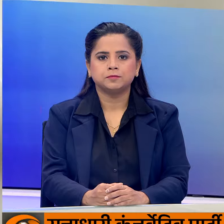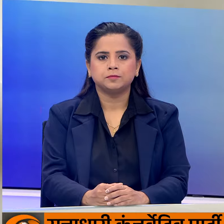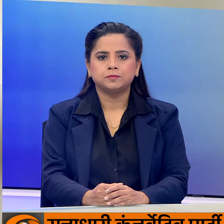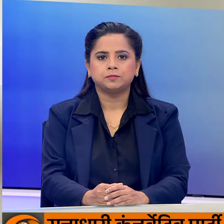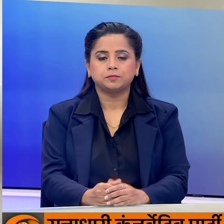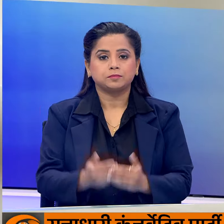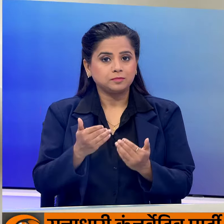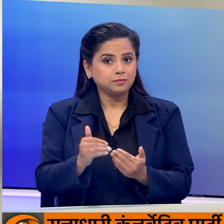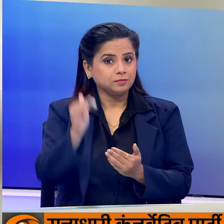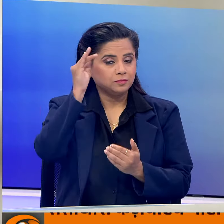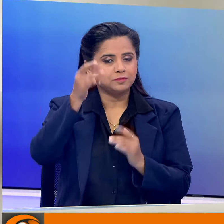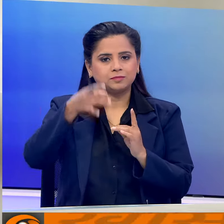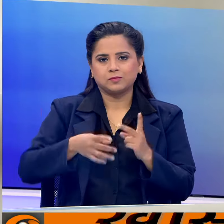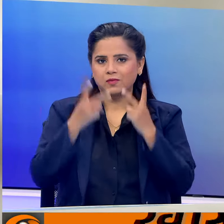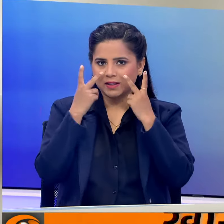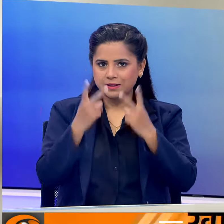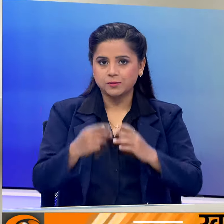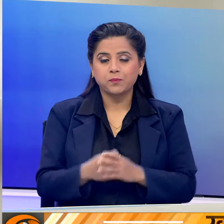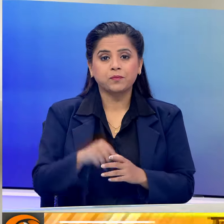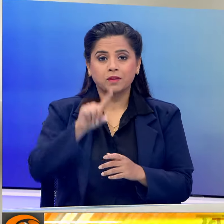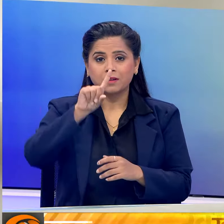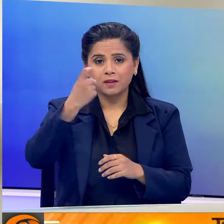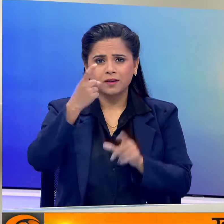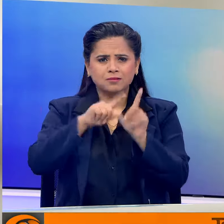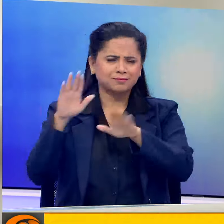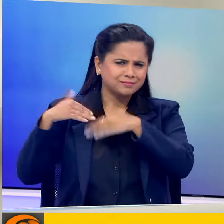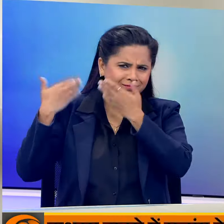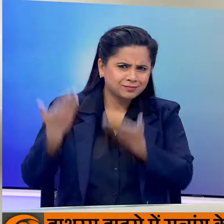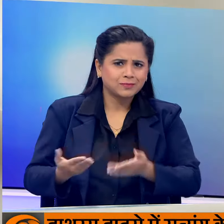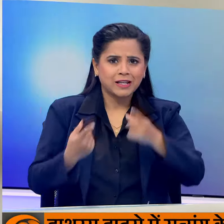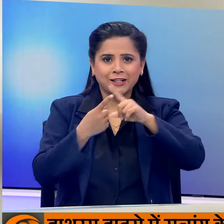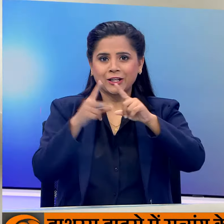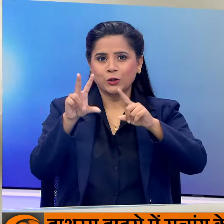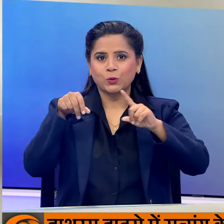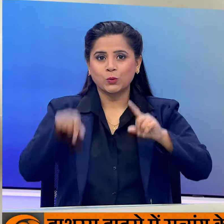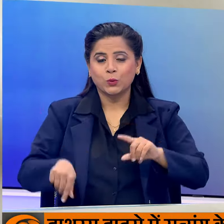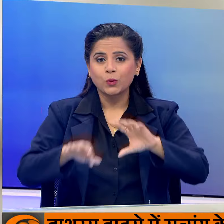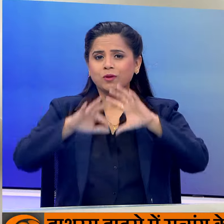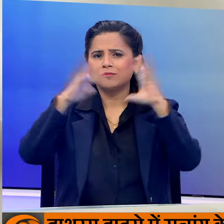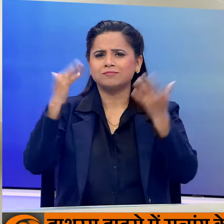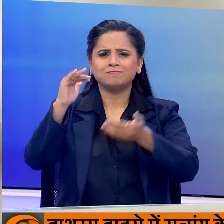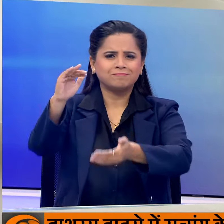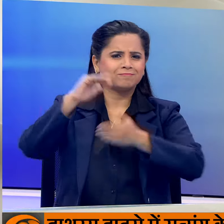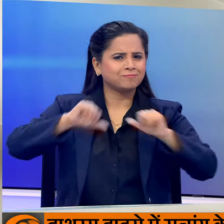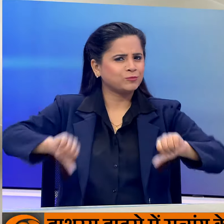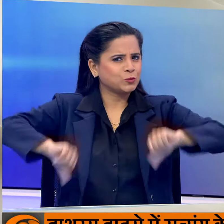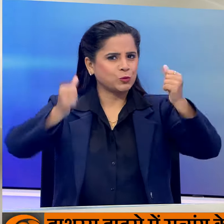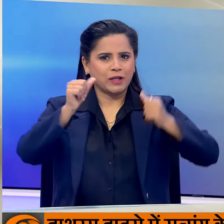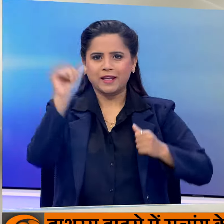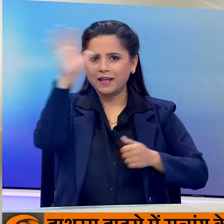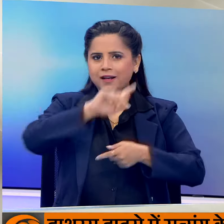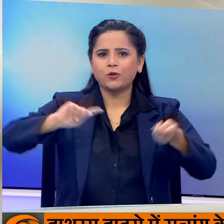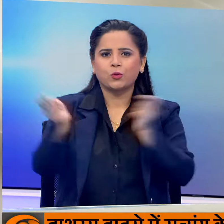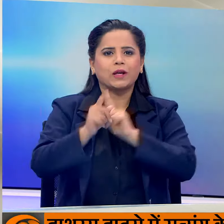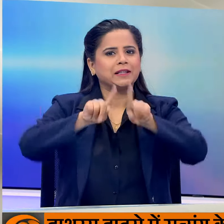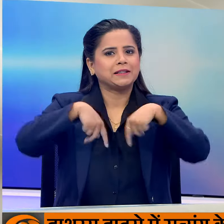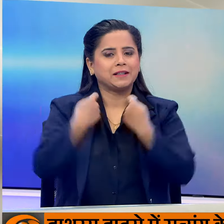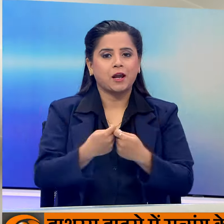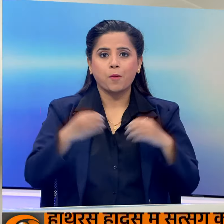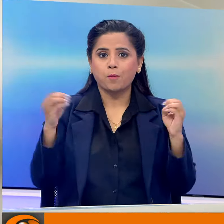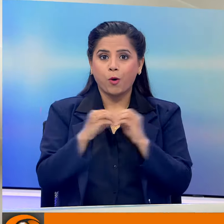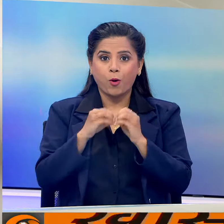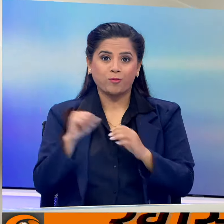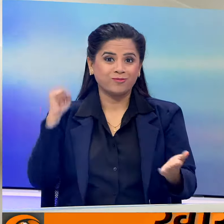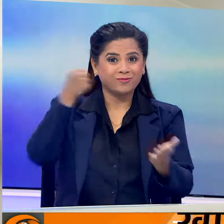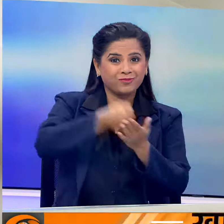अब खबरे विस्तार से 17 साल बाद टी-20 का विश्वर चैंपियन बनी भारती क्रिकेट टीम का मुंबाई